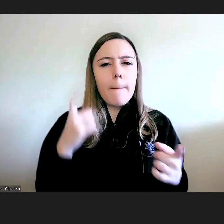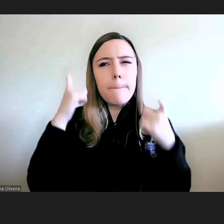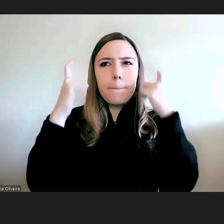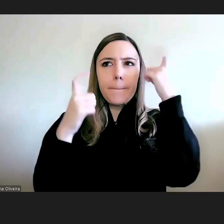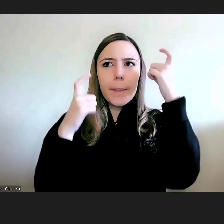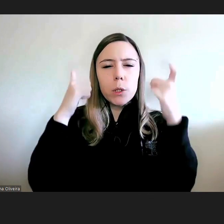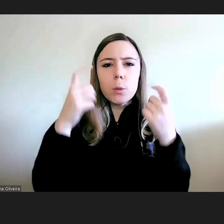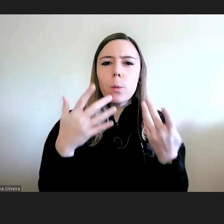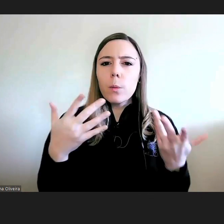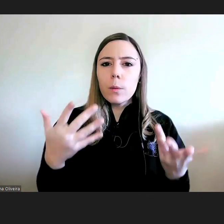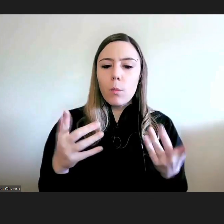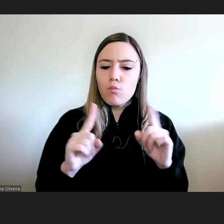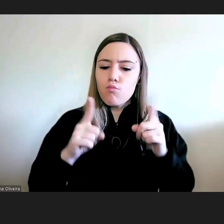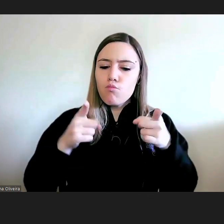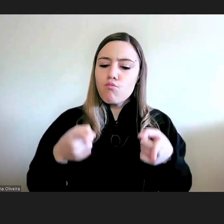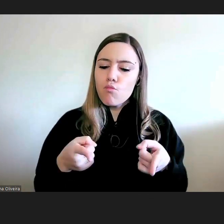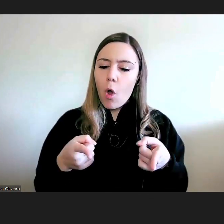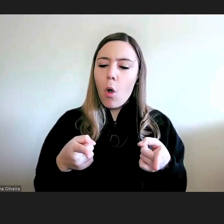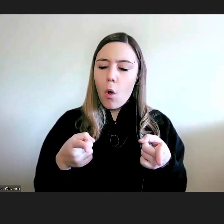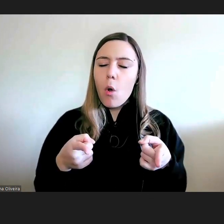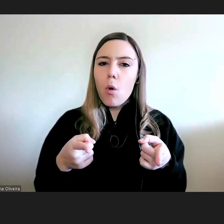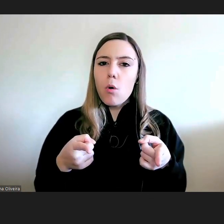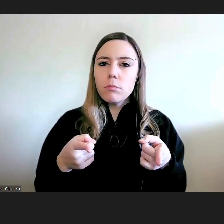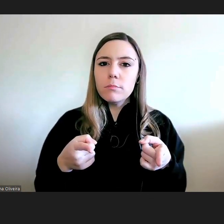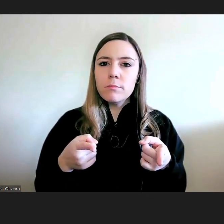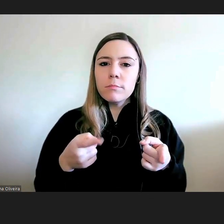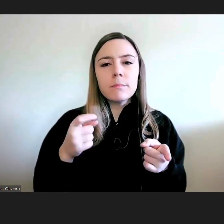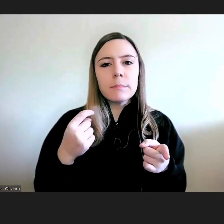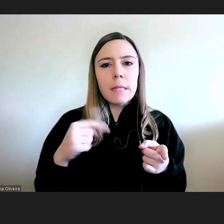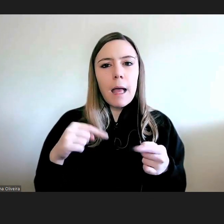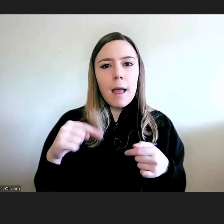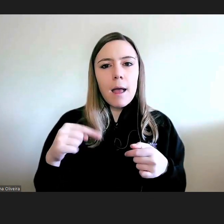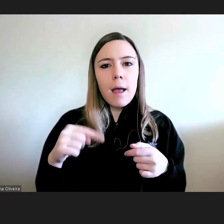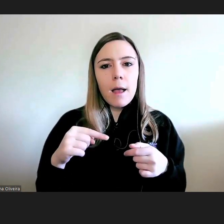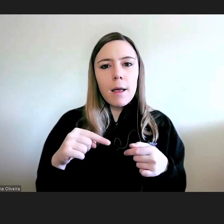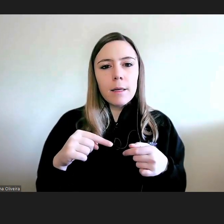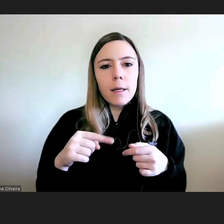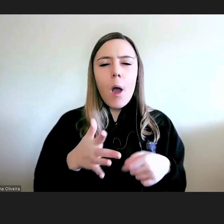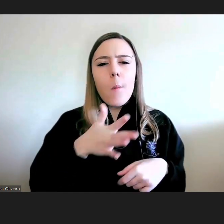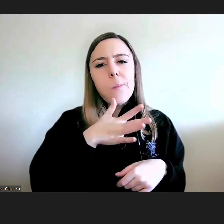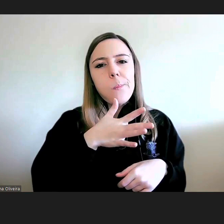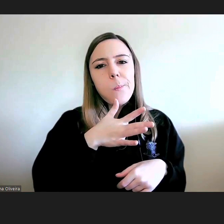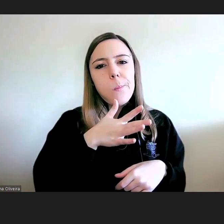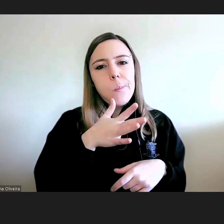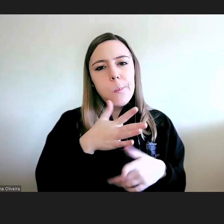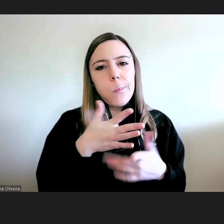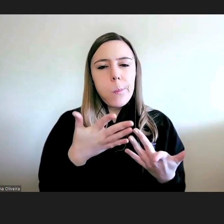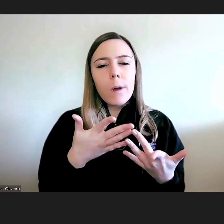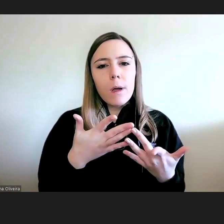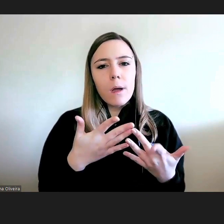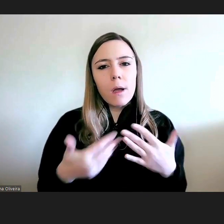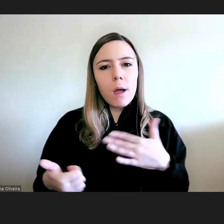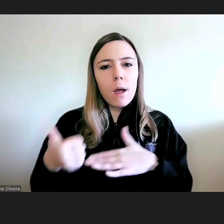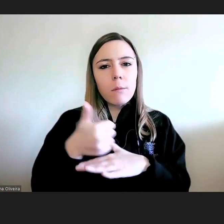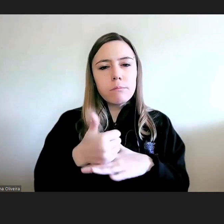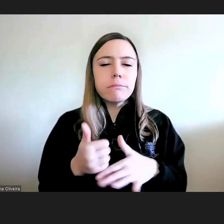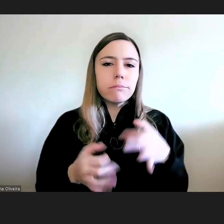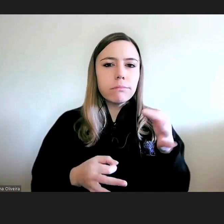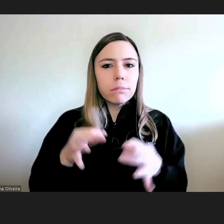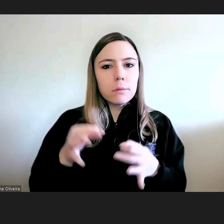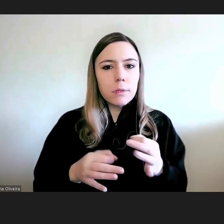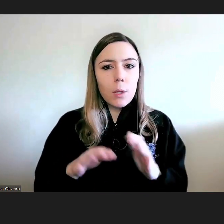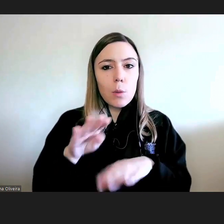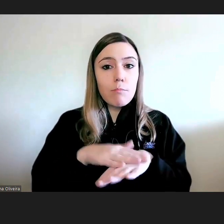seu arranque, como ponto de partida, de facto, haver uma palavra do Provedor de Justiça neste programa que quer